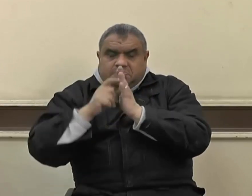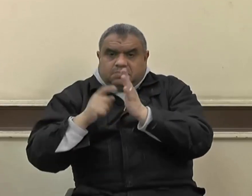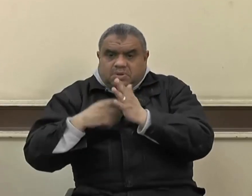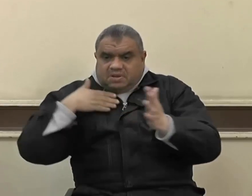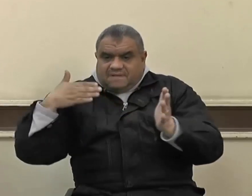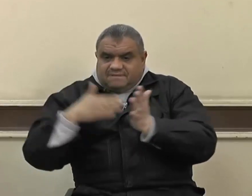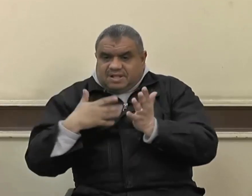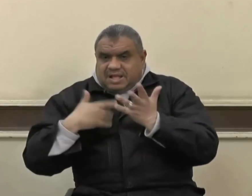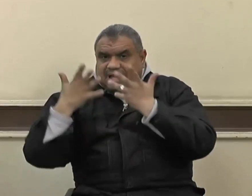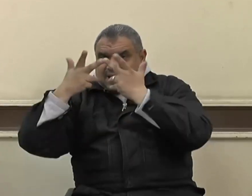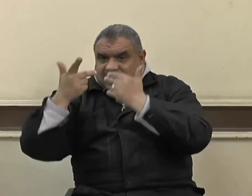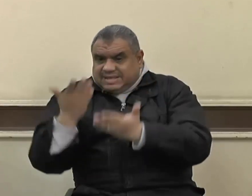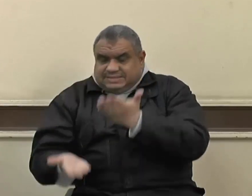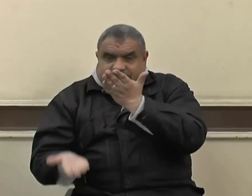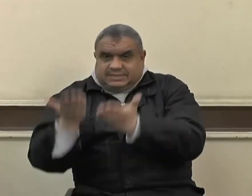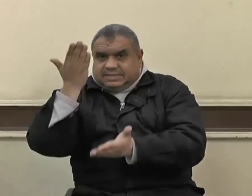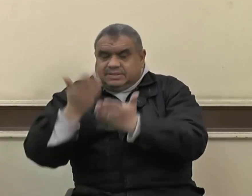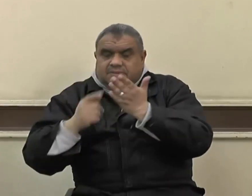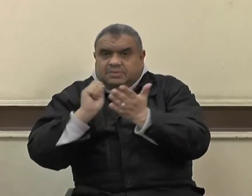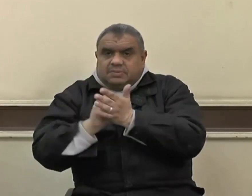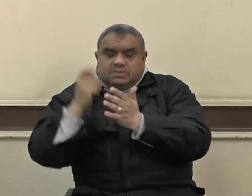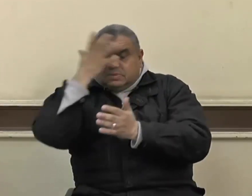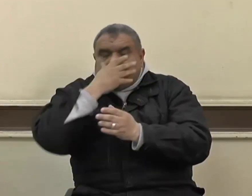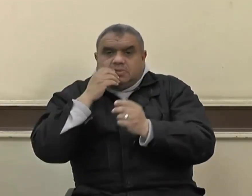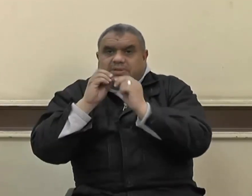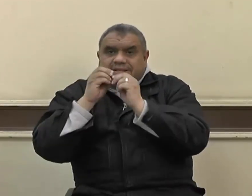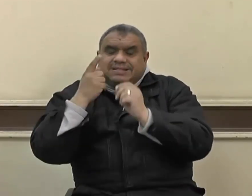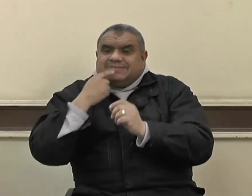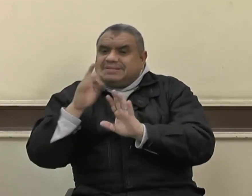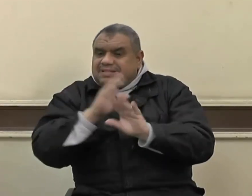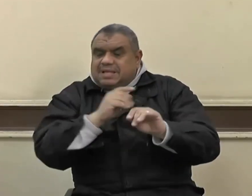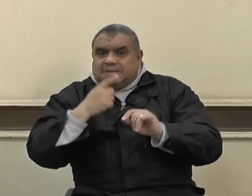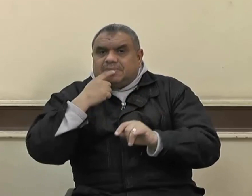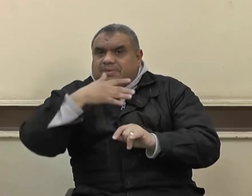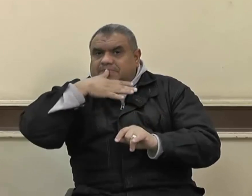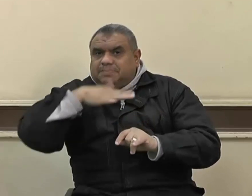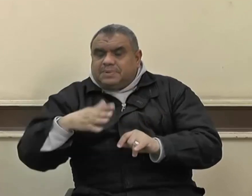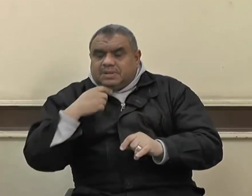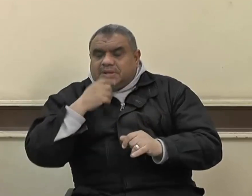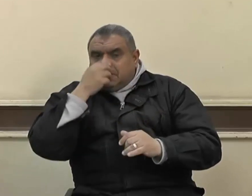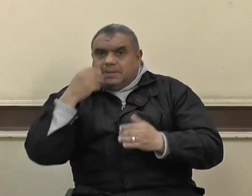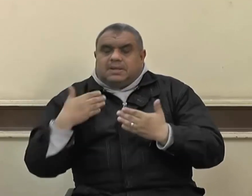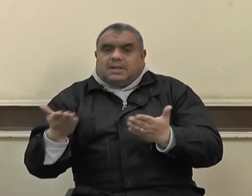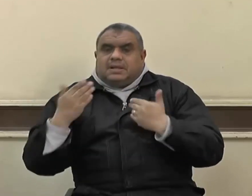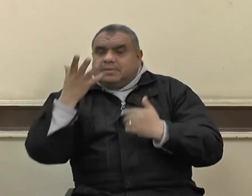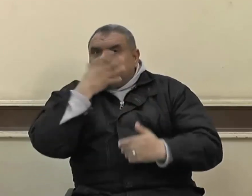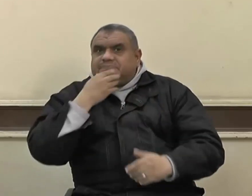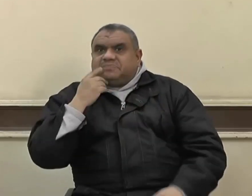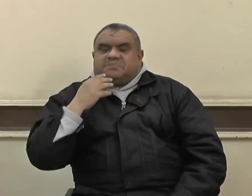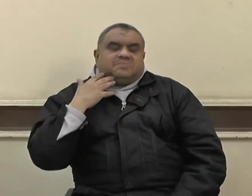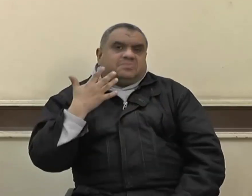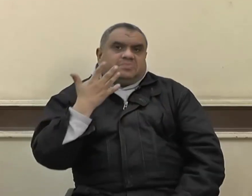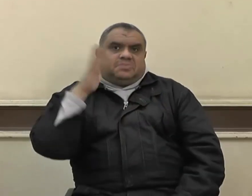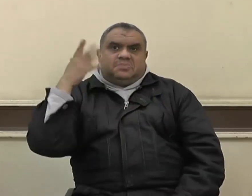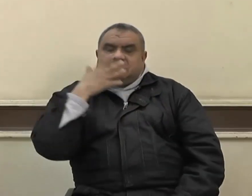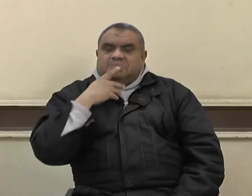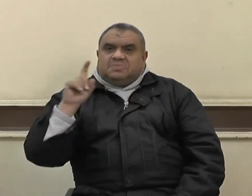الحق سبحانه هل جزاء الإحسان إلا الإحسان ويقول نبينا صلى الله عليه